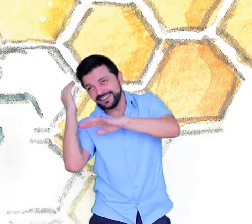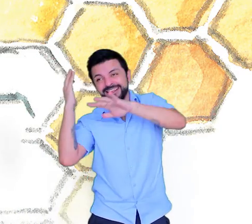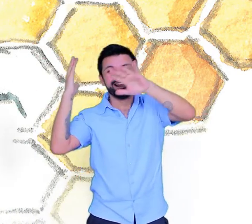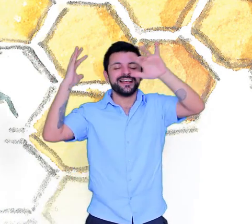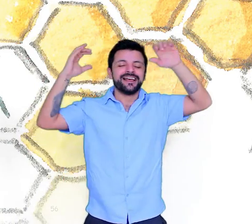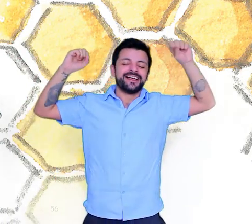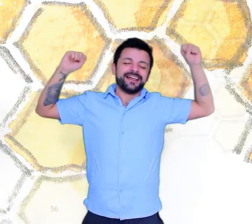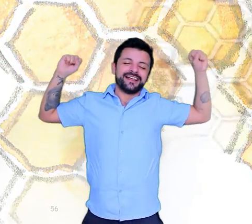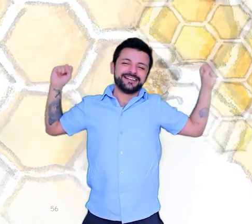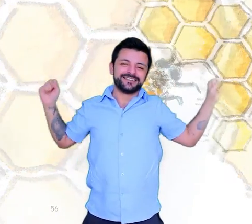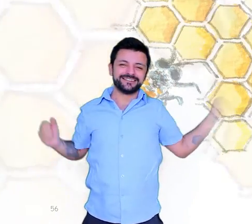doce